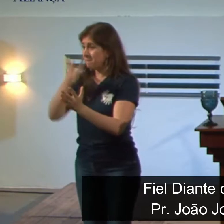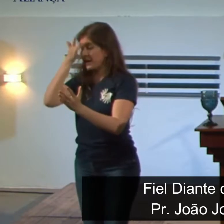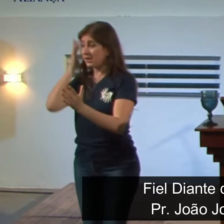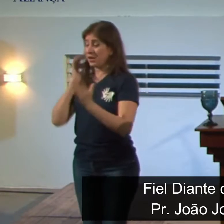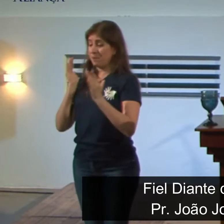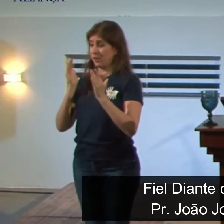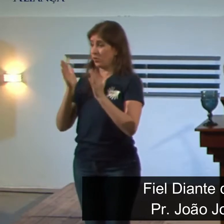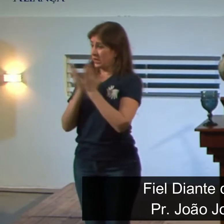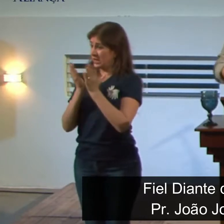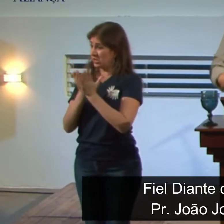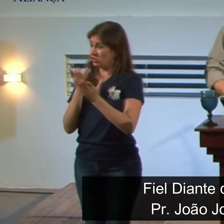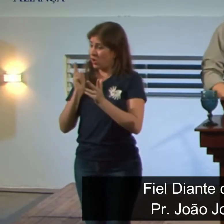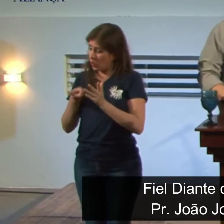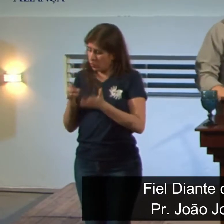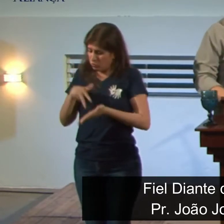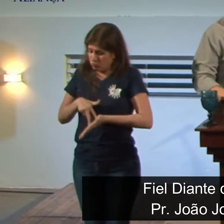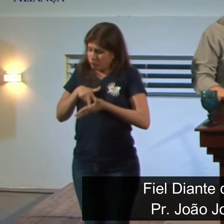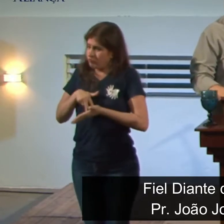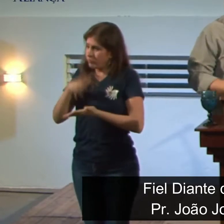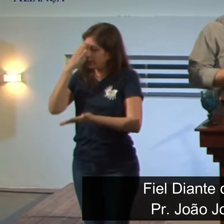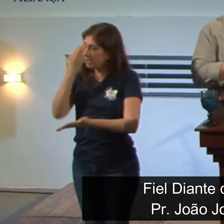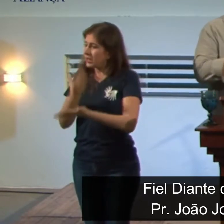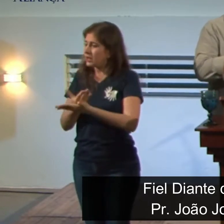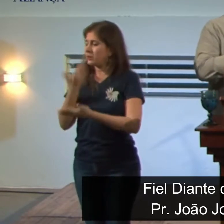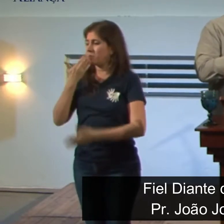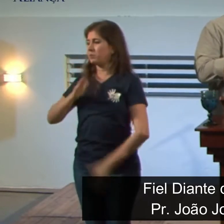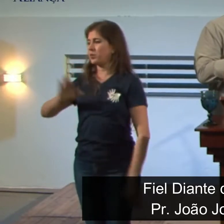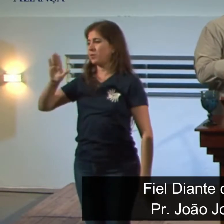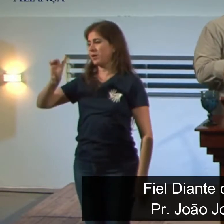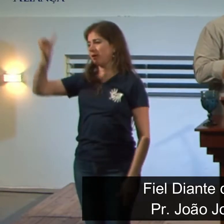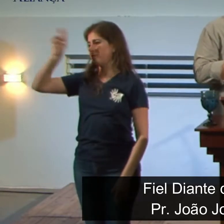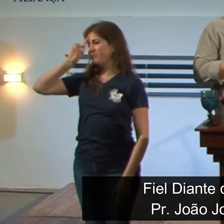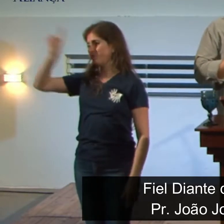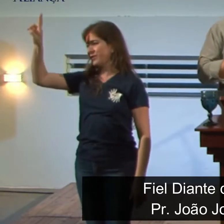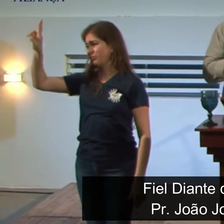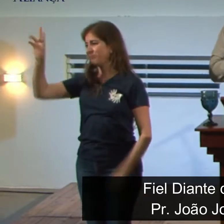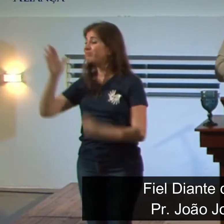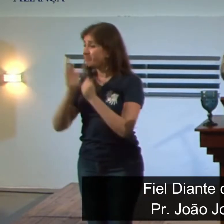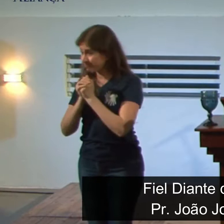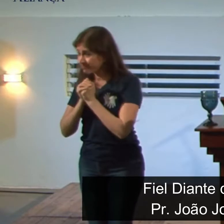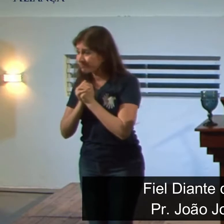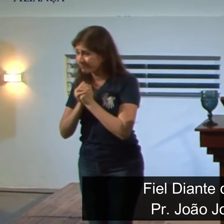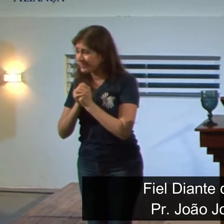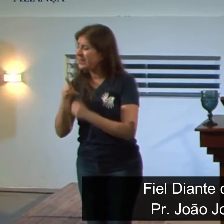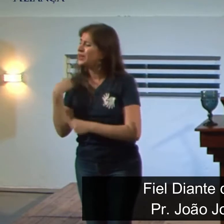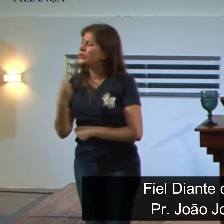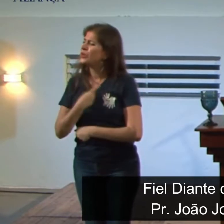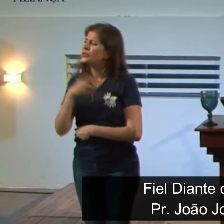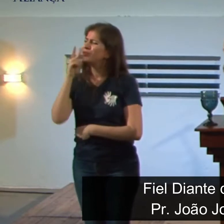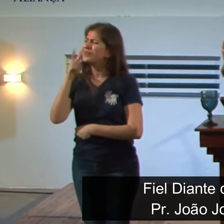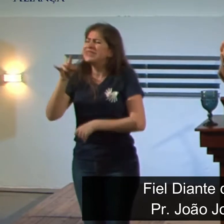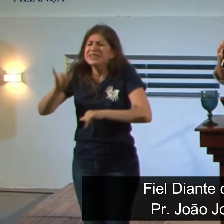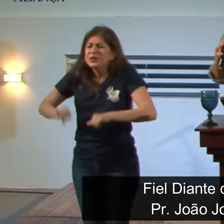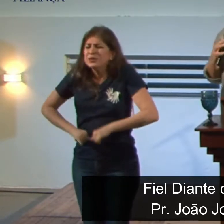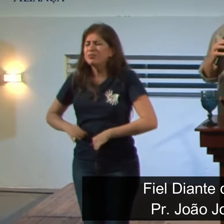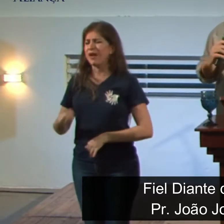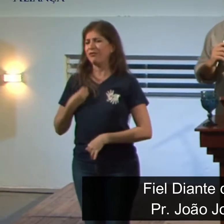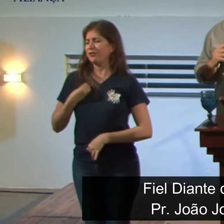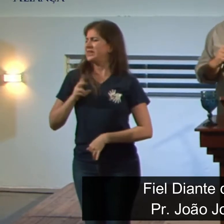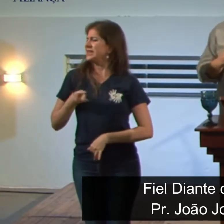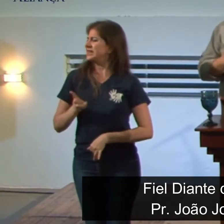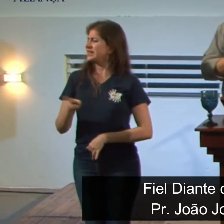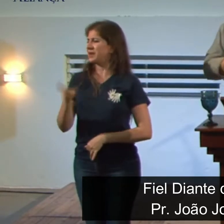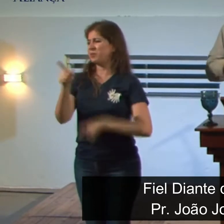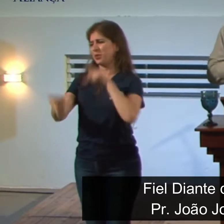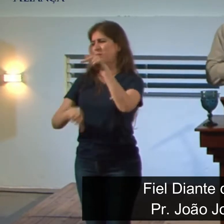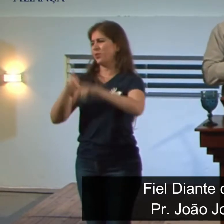firmes, crendo nas promessas do Senhor. Amém? Então, irmãos, o sofrimento sempre fez parte da história